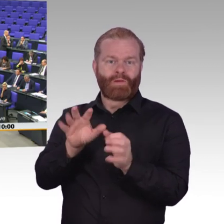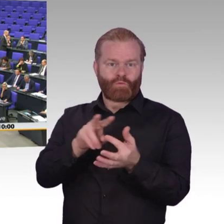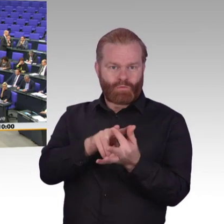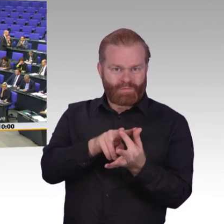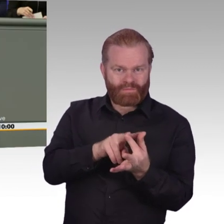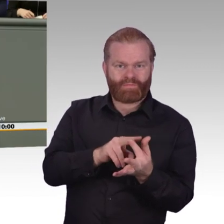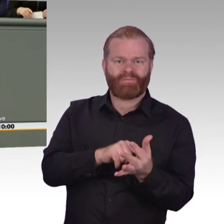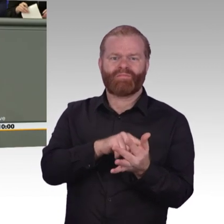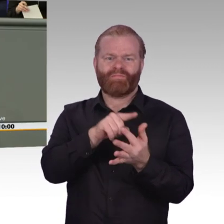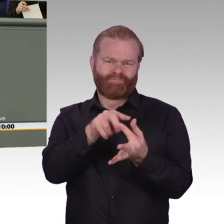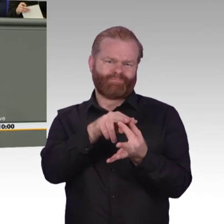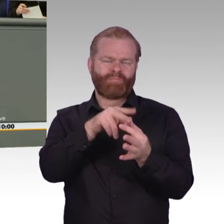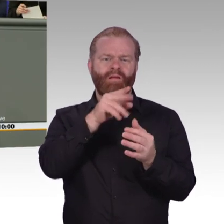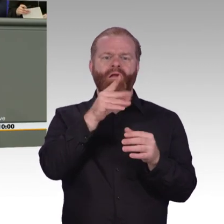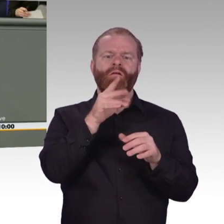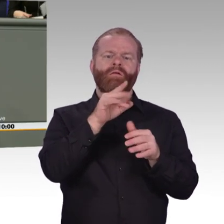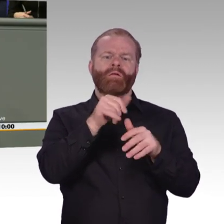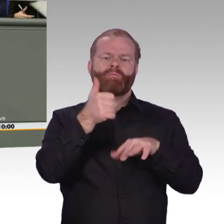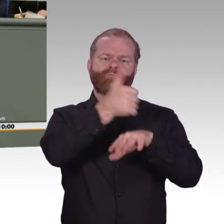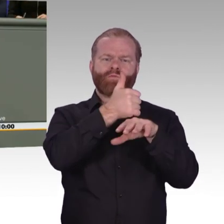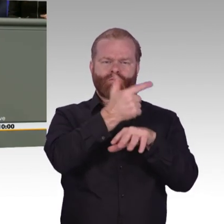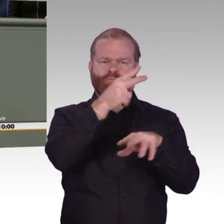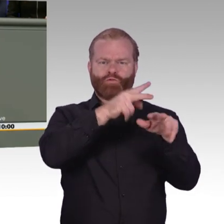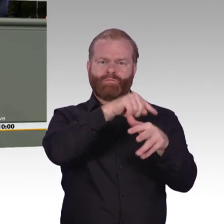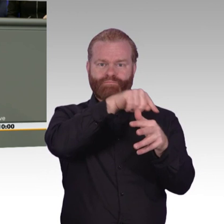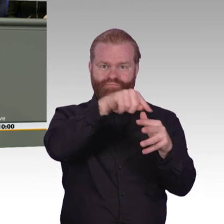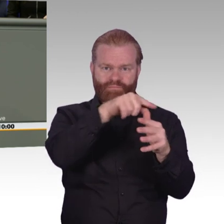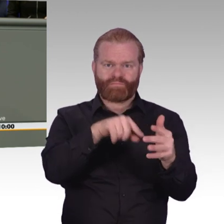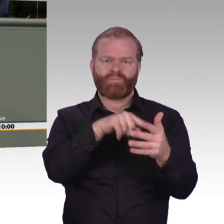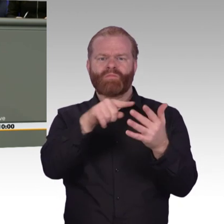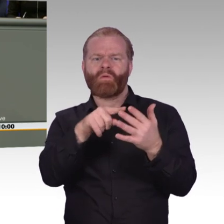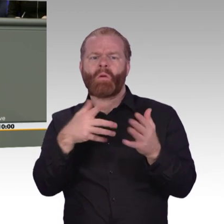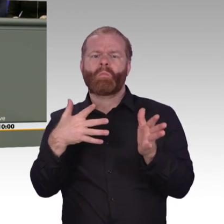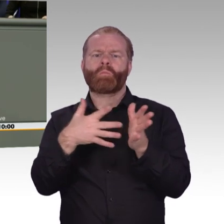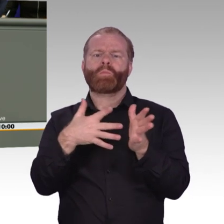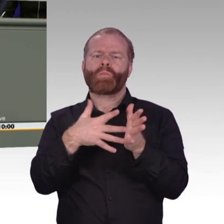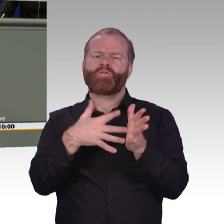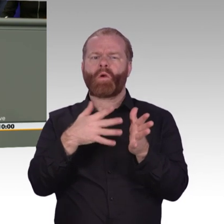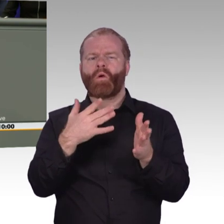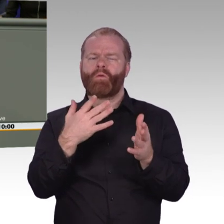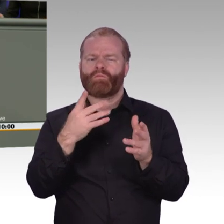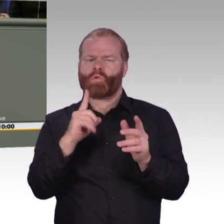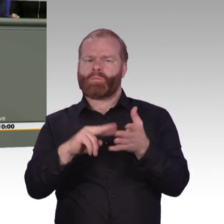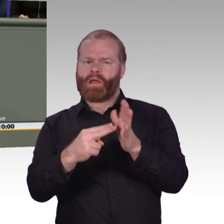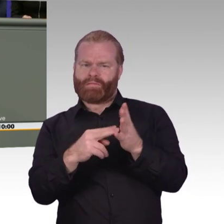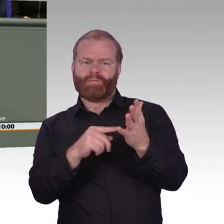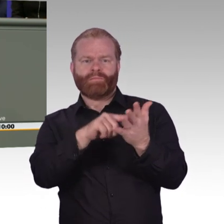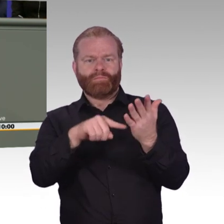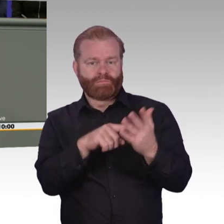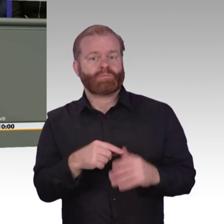Leidenschaft. Aber ich muss Sie da warnen. Gerade die wichtigen digitalen Themen werden eben in Brüssel entschieden. Und da muss sie sich doch nochmal anders